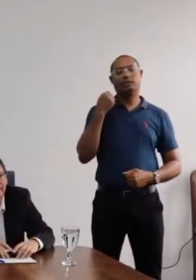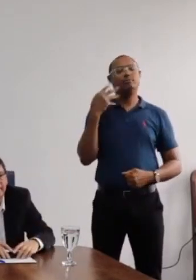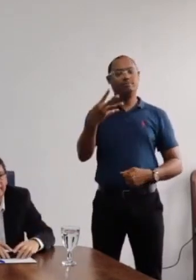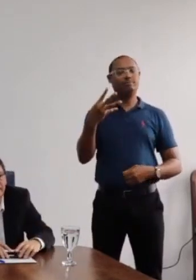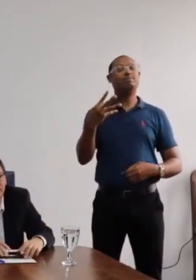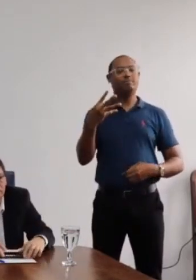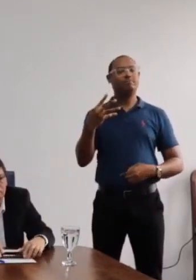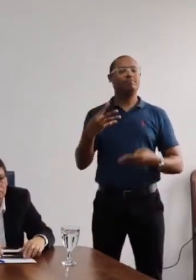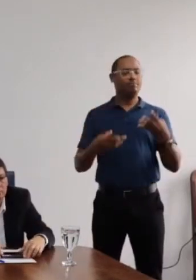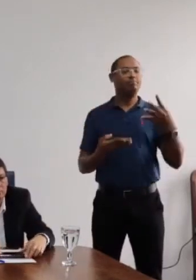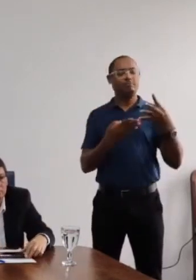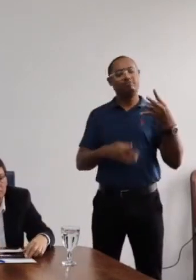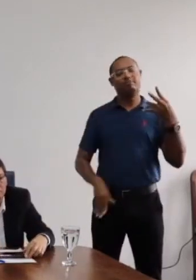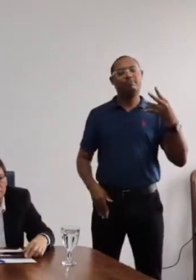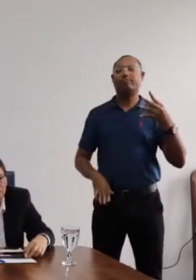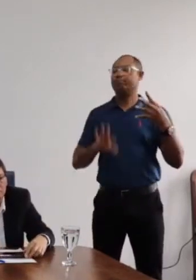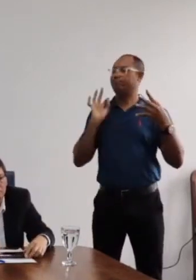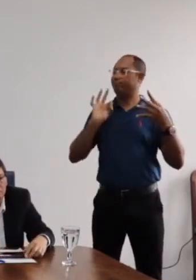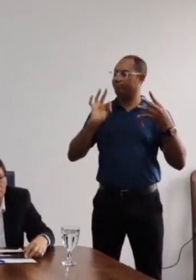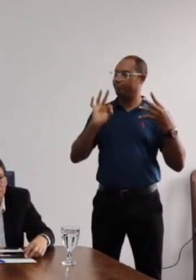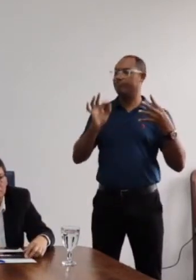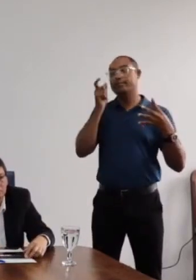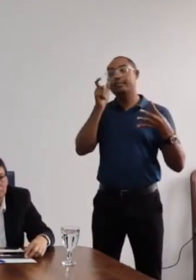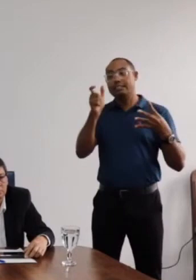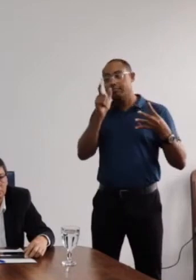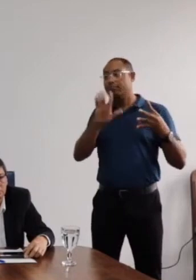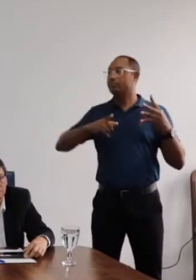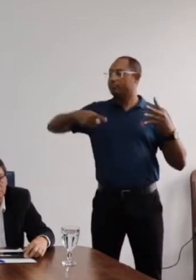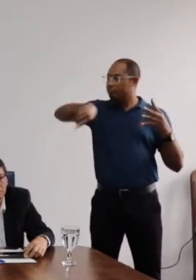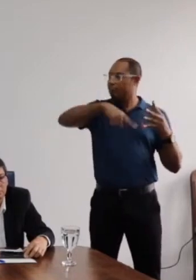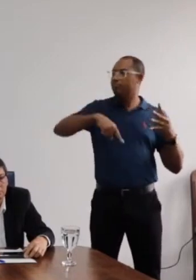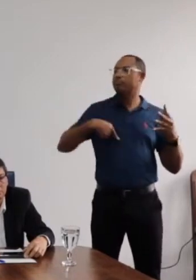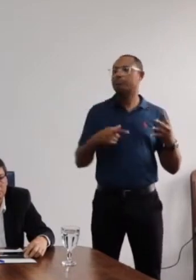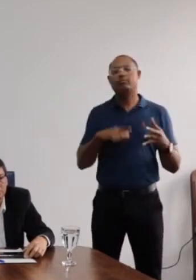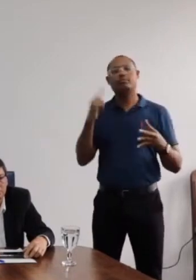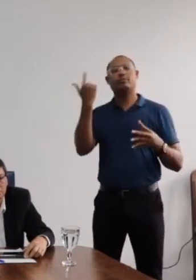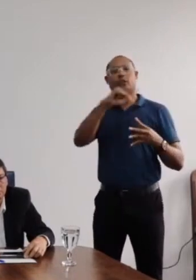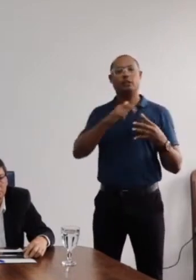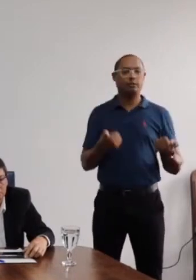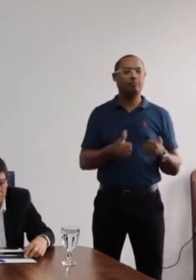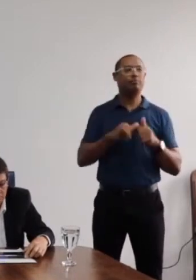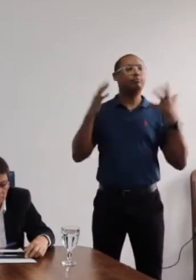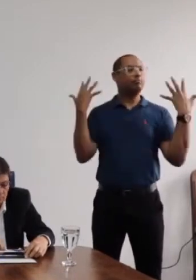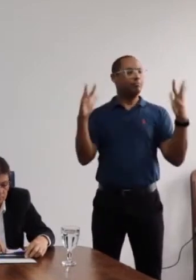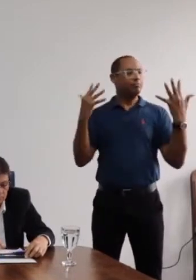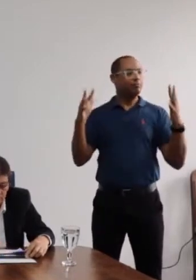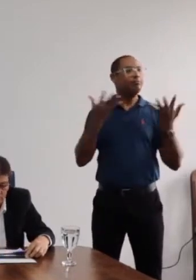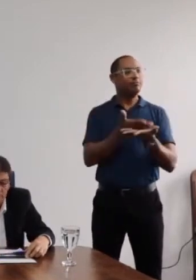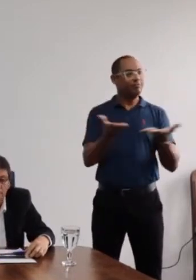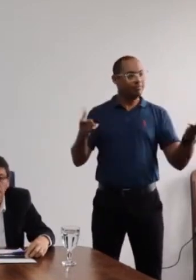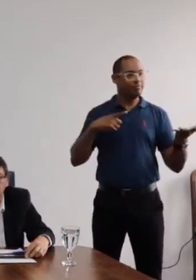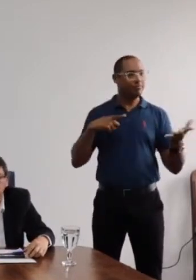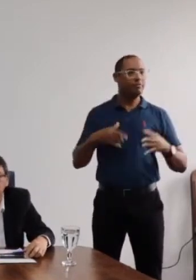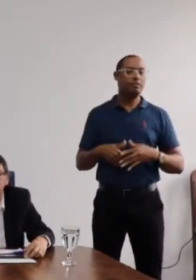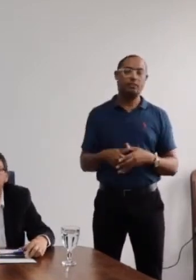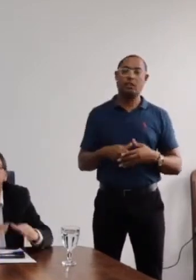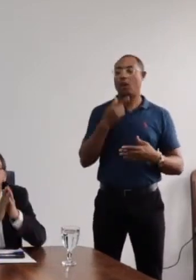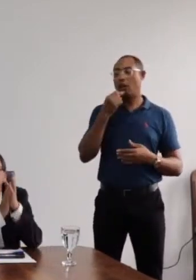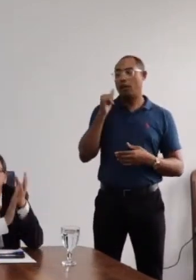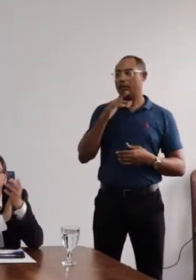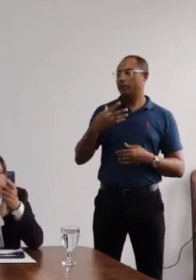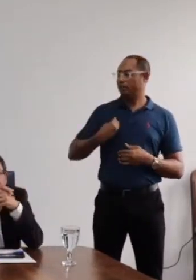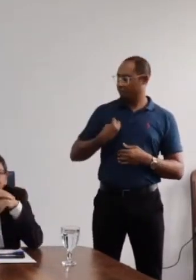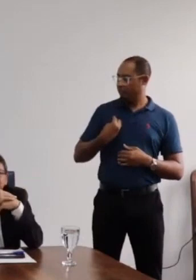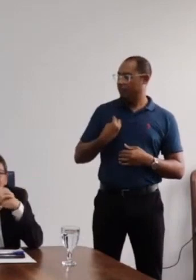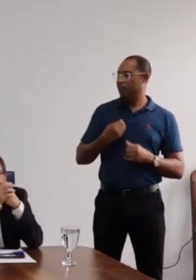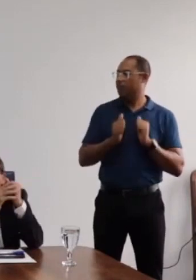interessante que nós obtemos. Então, parabenizar a nossa comunidade, especialmente aqueles e aquelas que estiveram